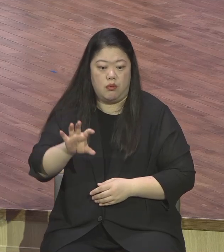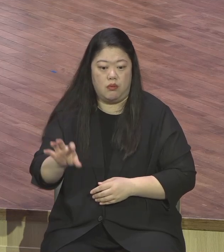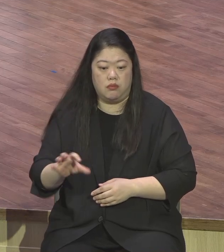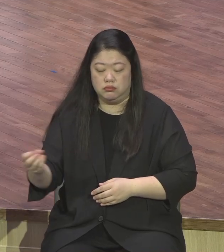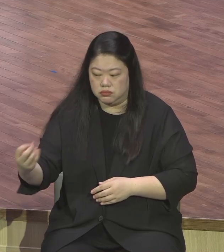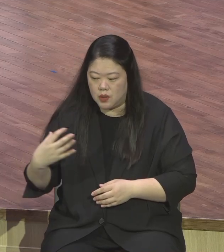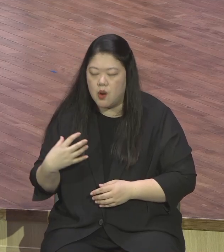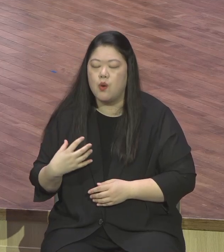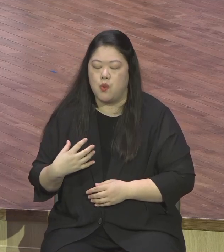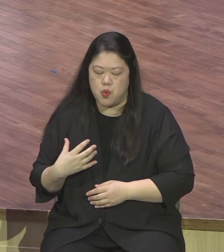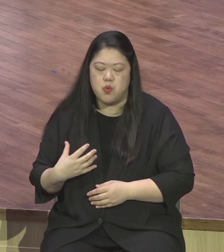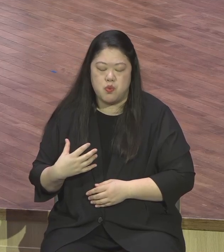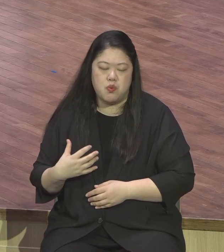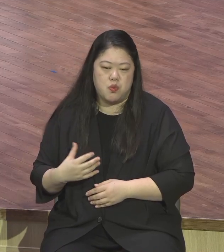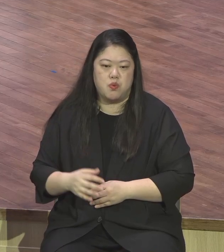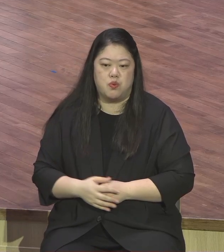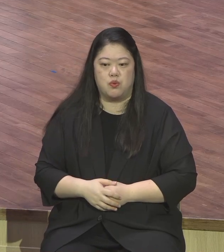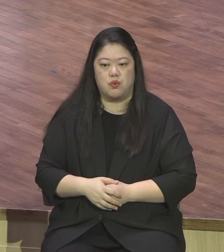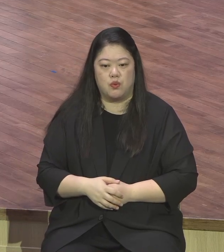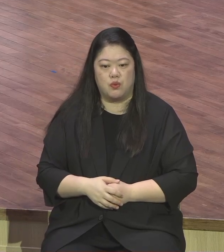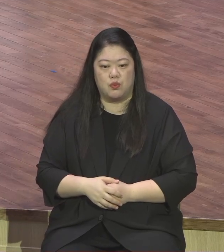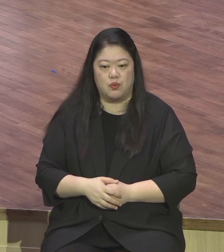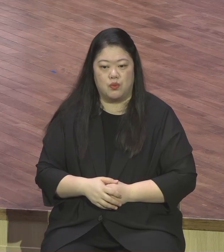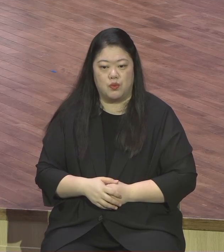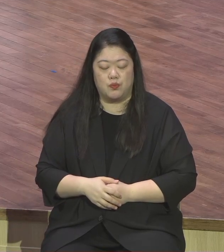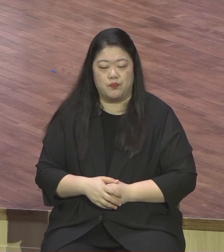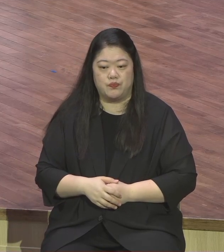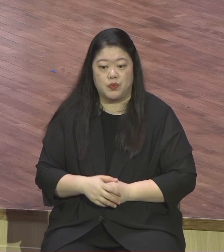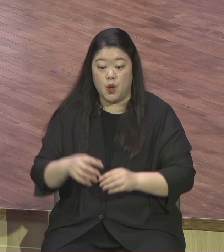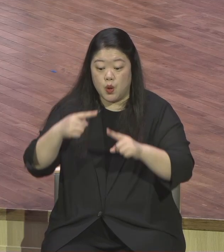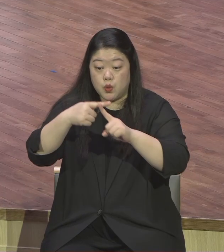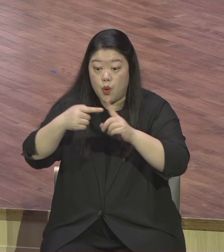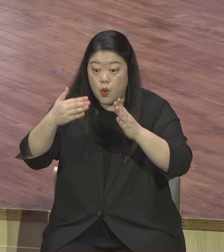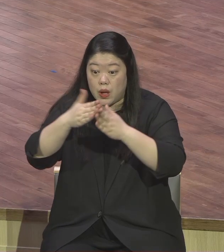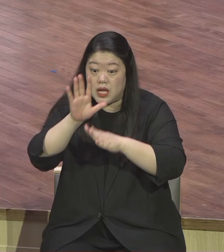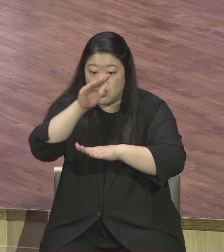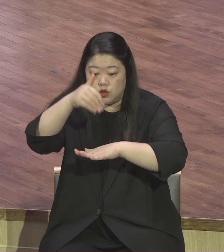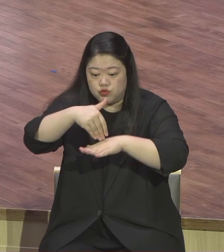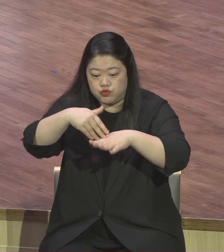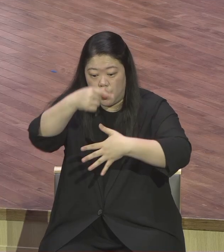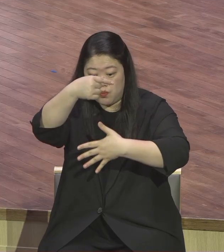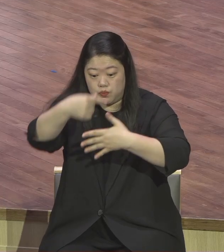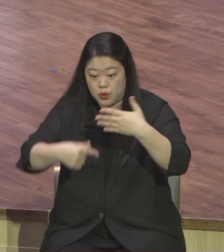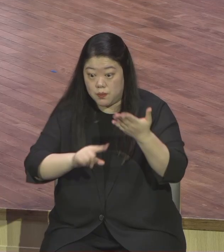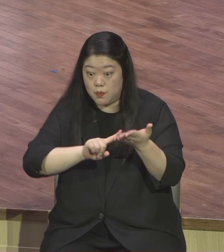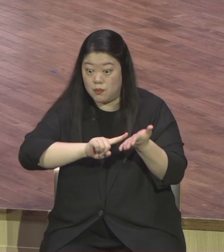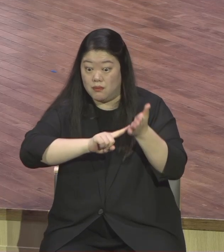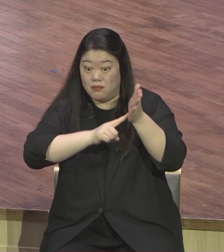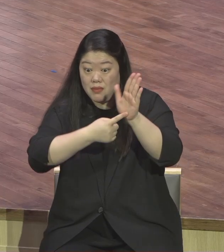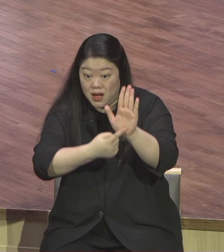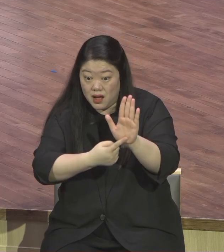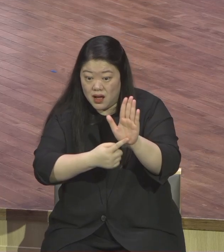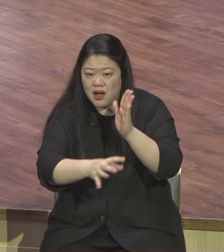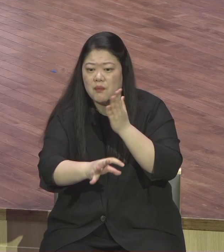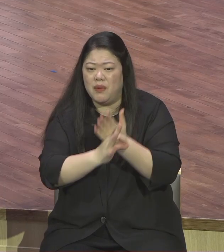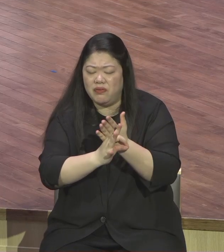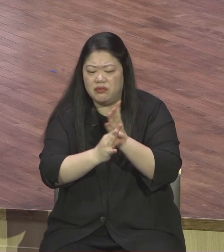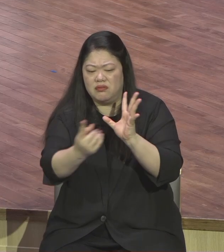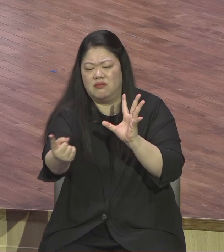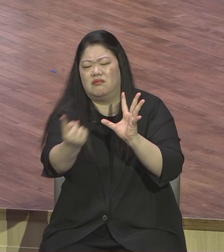그리고 교회가 제시하는 모든 훈련 다 받아서 신앙생활은요 감나무 밑에서 감떠리지도록 입 벌리고 앉아있는 거지